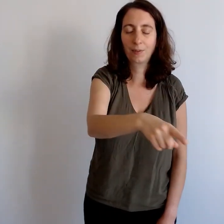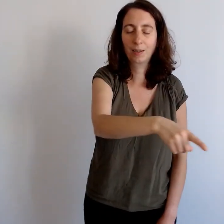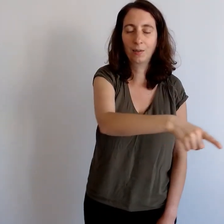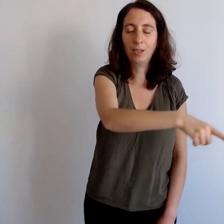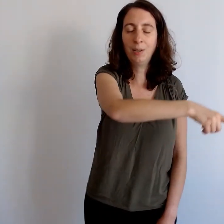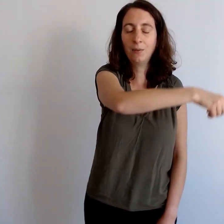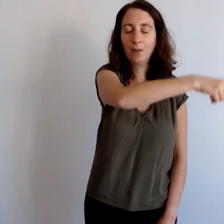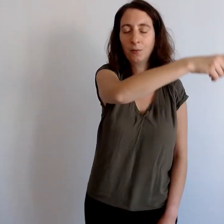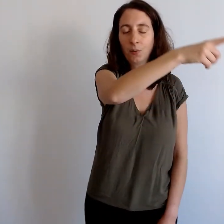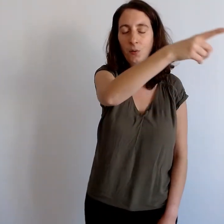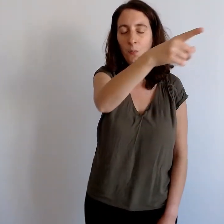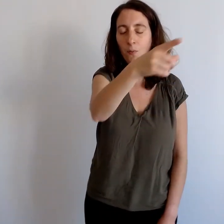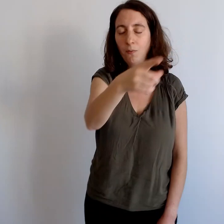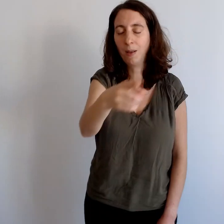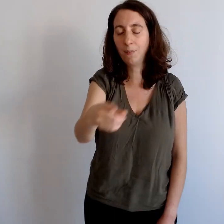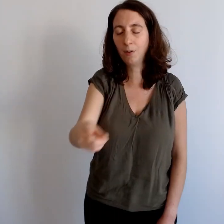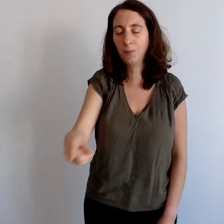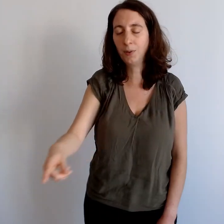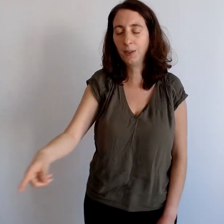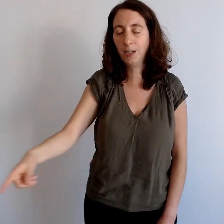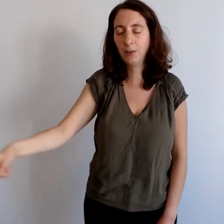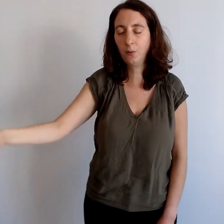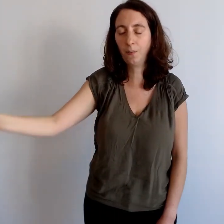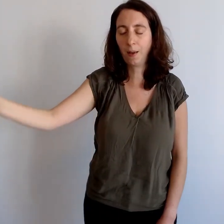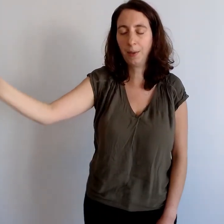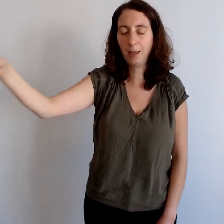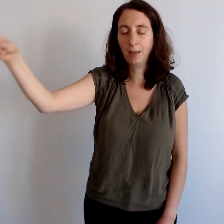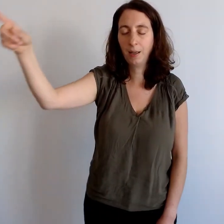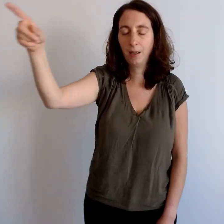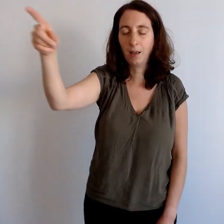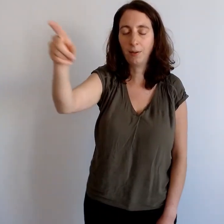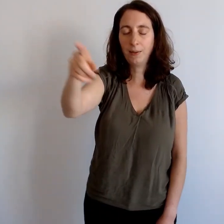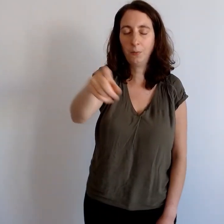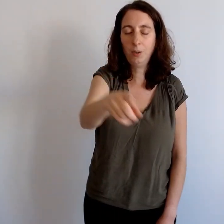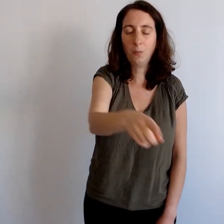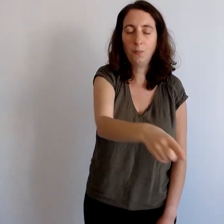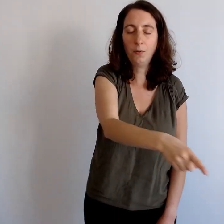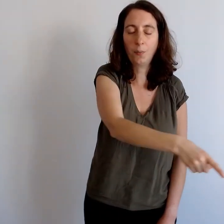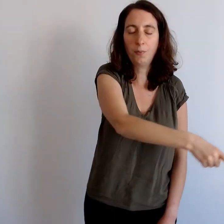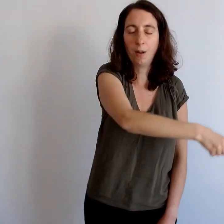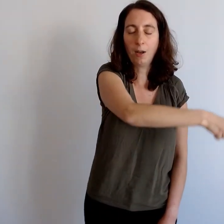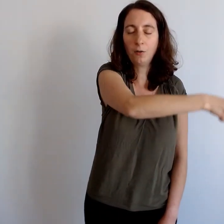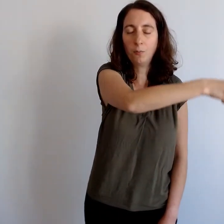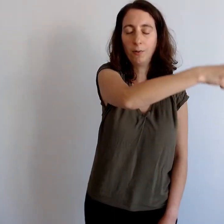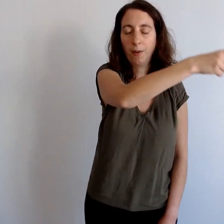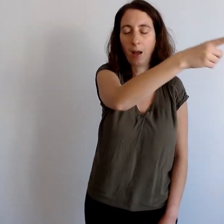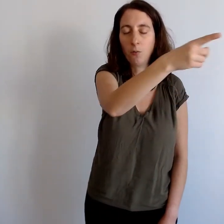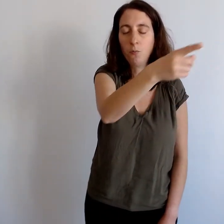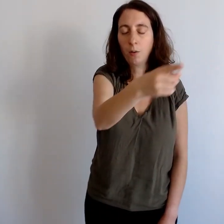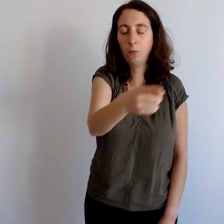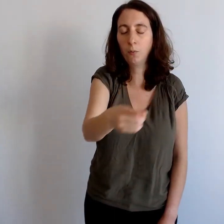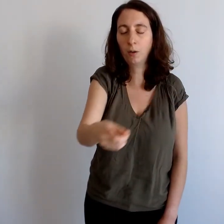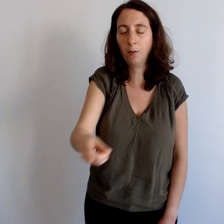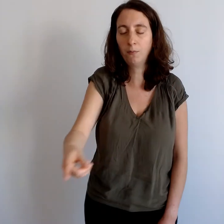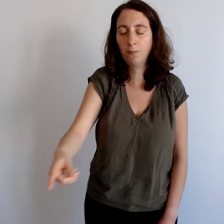En émettant l'intention pour vous-même comme ceci, les yeux fermés avec ces huites de plus en plus larges. Vous pouvez faire à une main ou deux mains comme vous voulez.